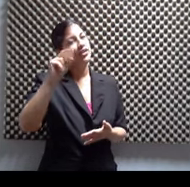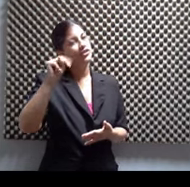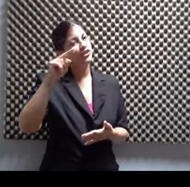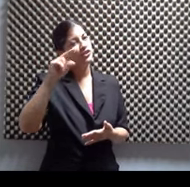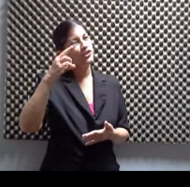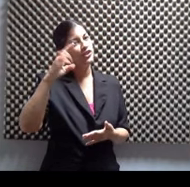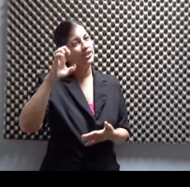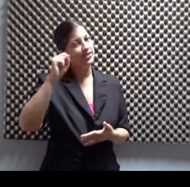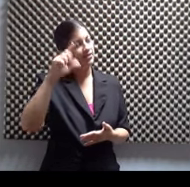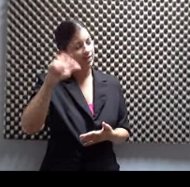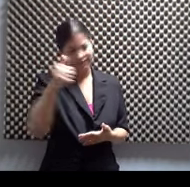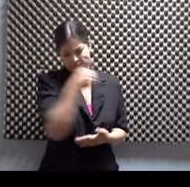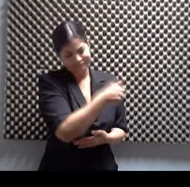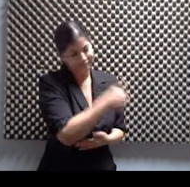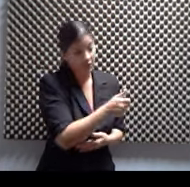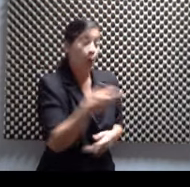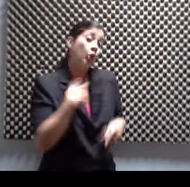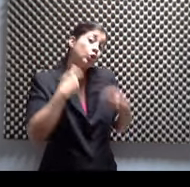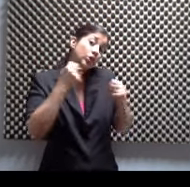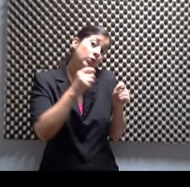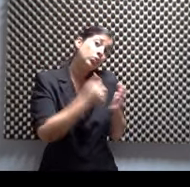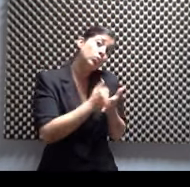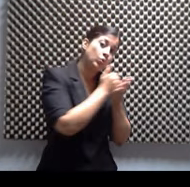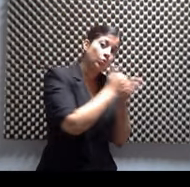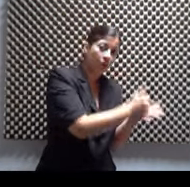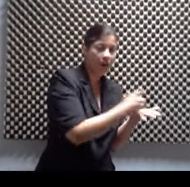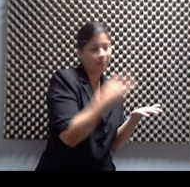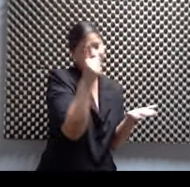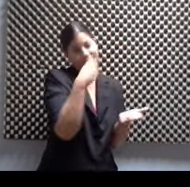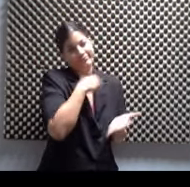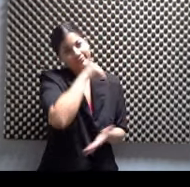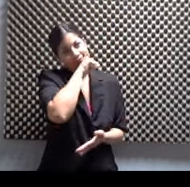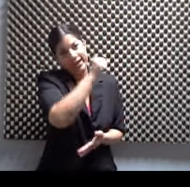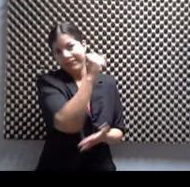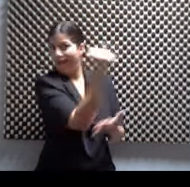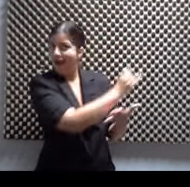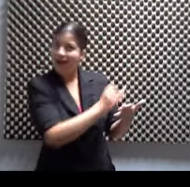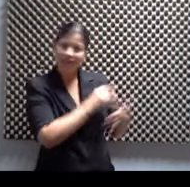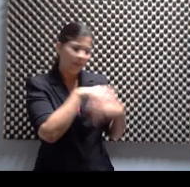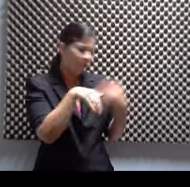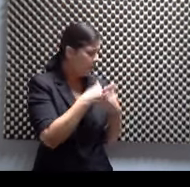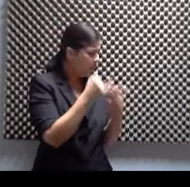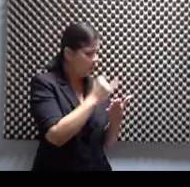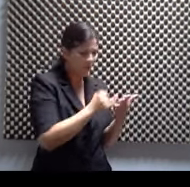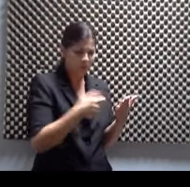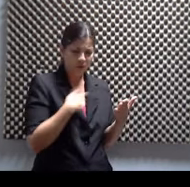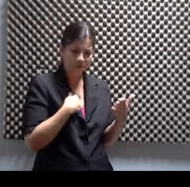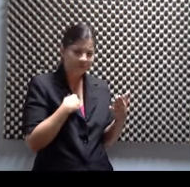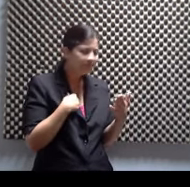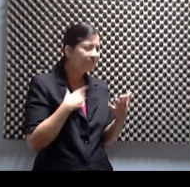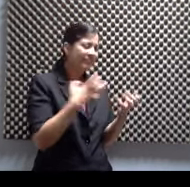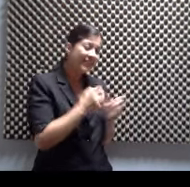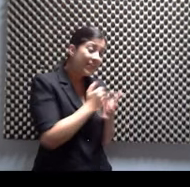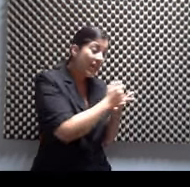asignaciones, en los proyectos, porque a me encanta todo lo que tiene que ver con el arte y dibujo y todo, y ella no se desahaba. Pero como